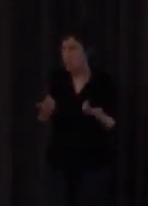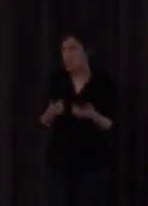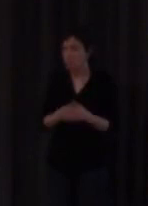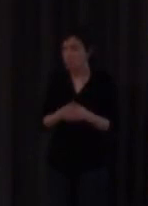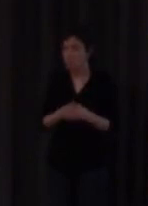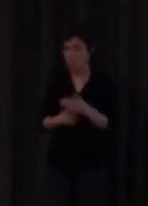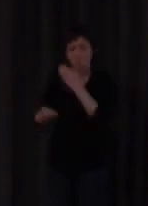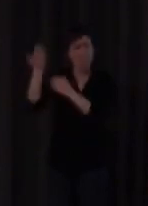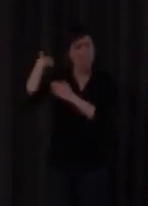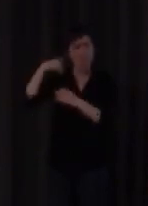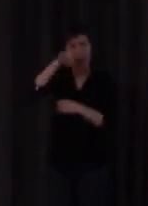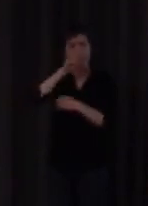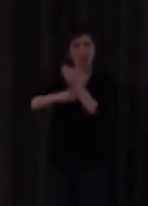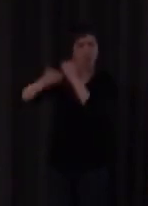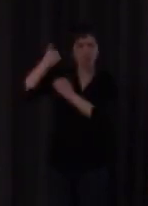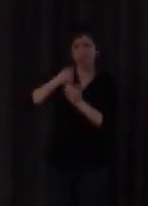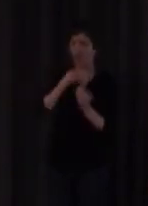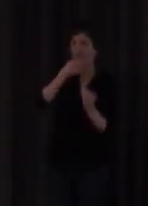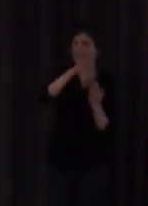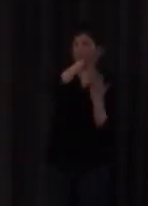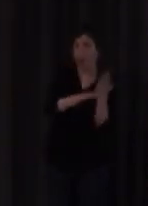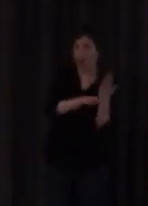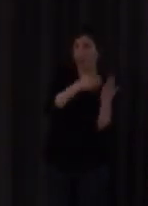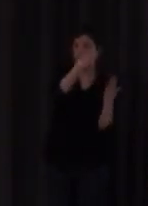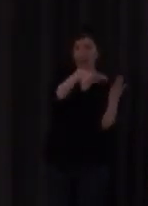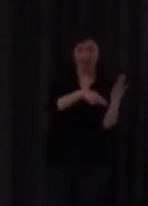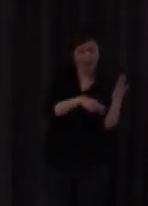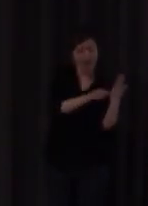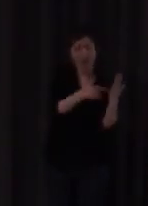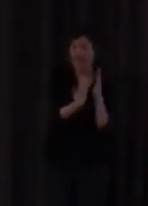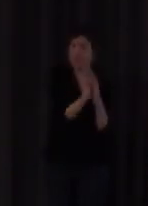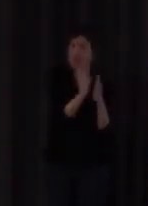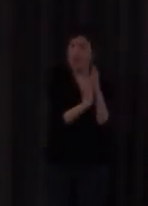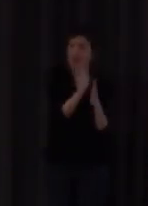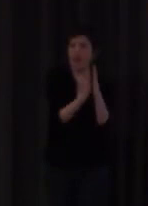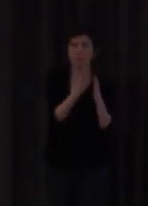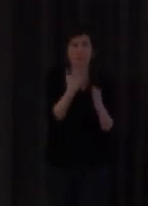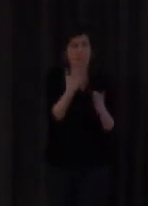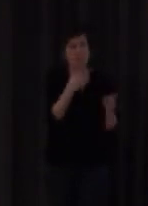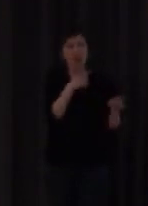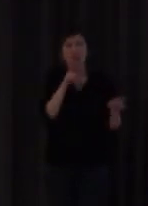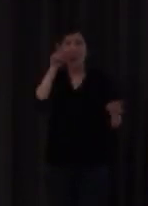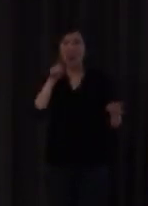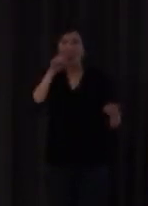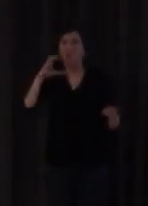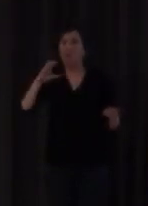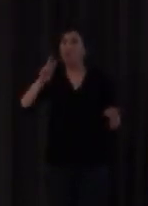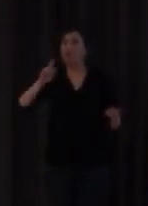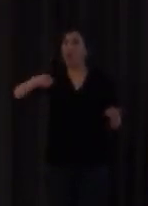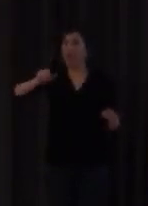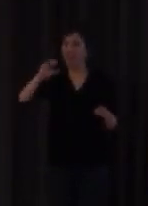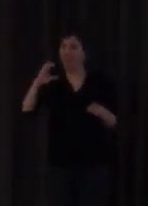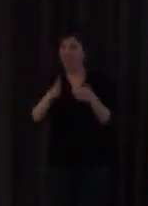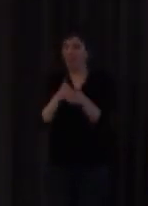leí hace unos años un informe en el que se explicaba creo que era no sé si era francés de Couchac que de cada